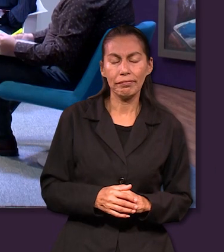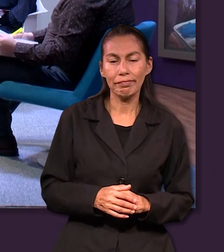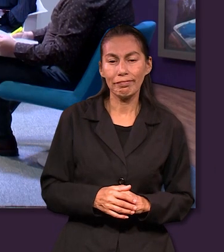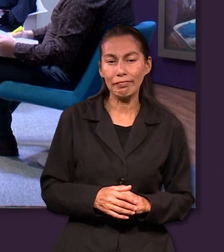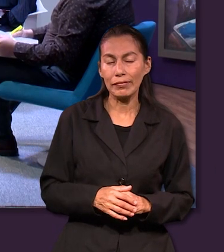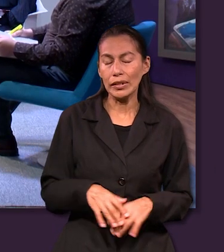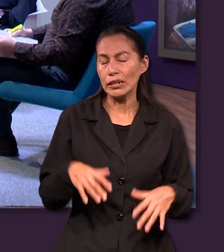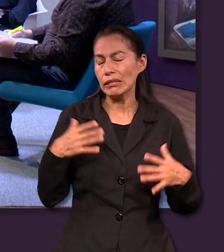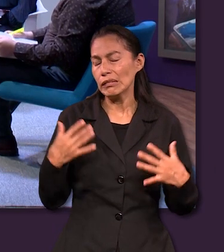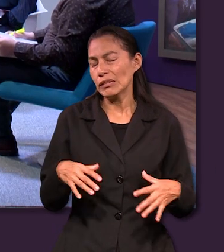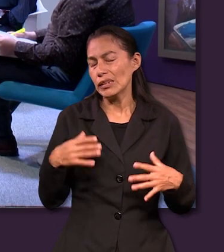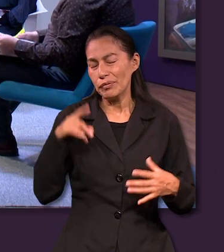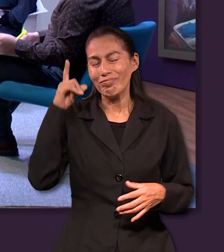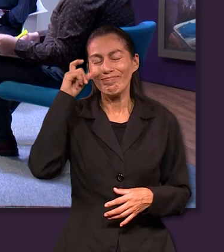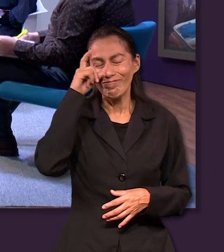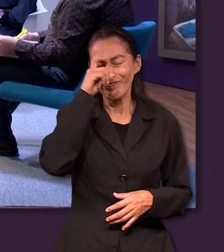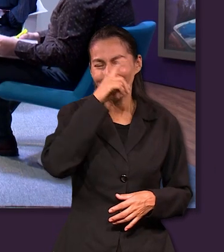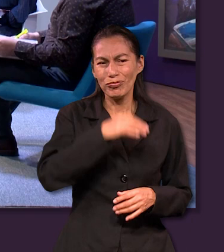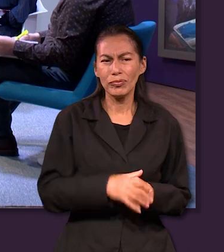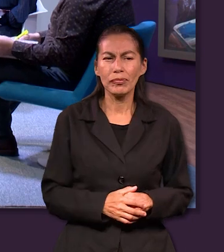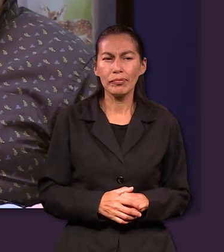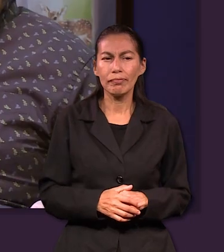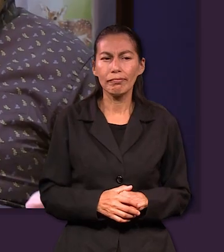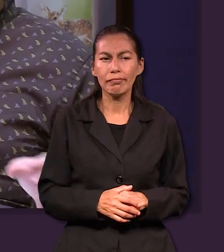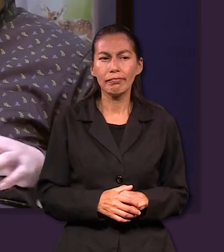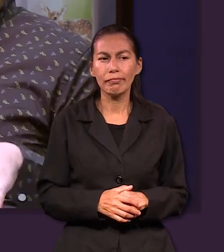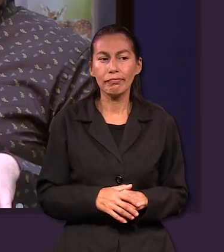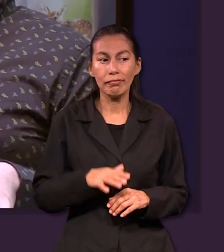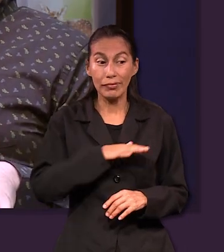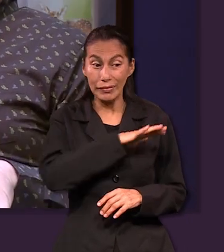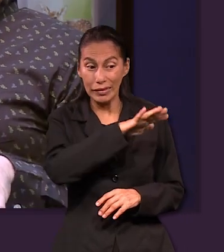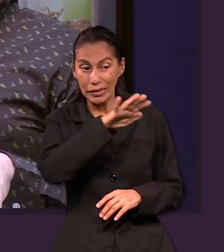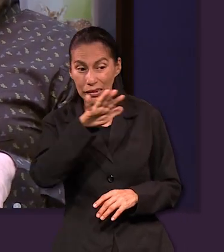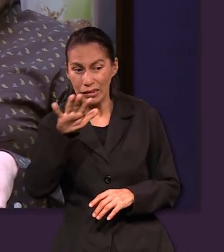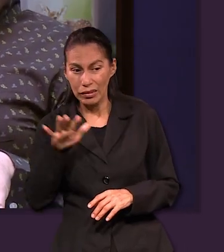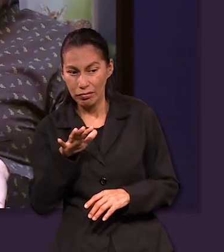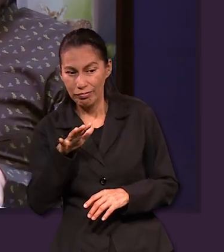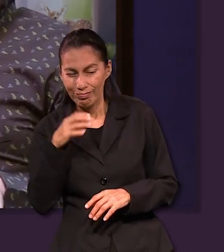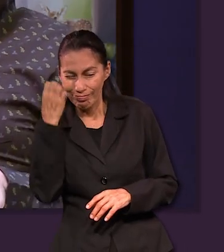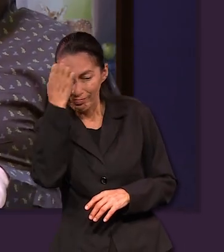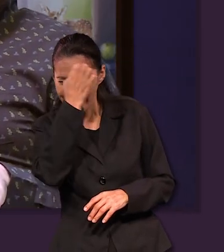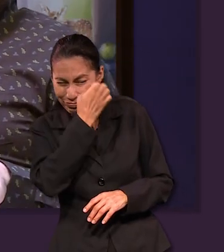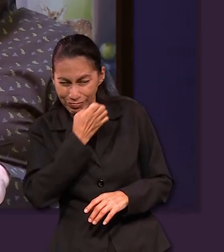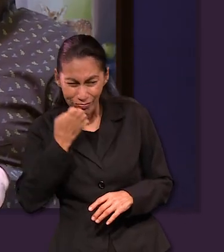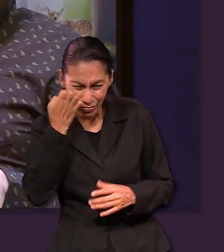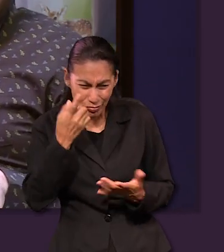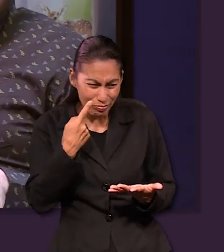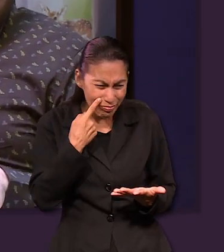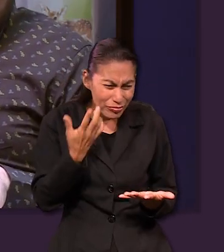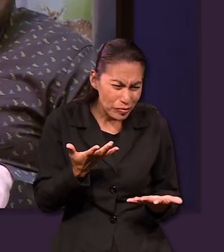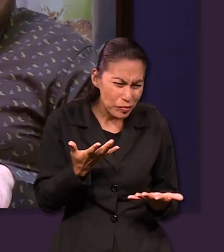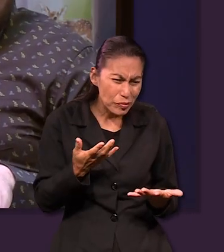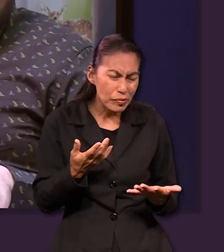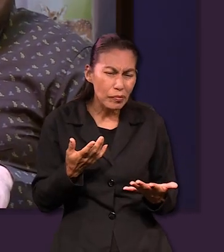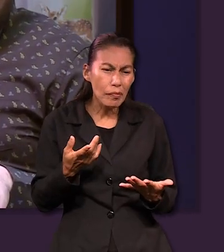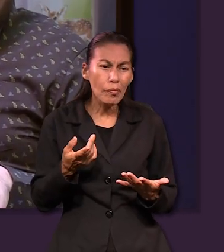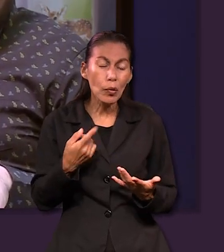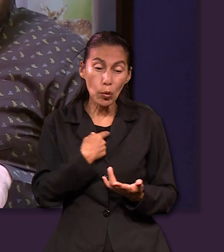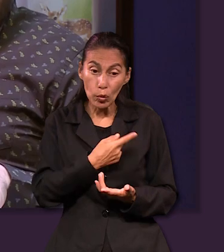Yo creo que esa citación Jaime plantea un escenario de análisis porque la pregunta que planteaste es ¿no